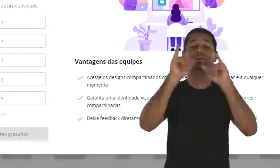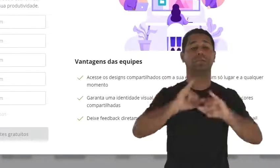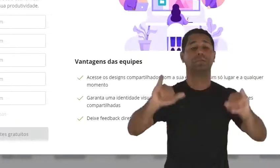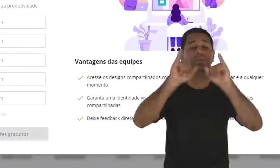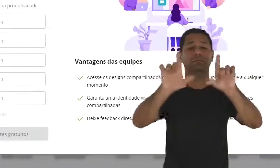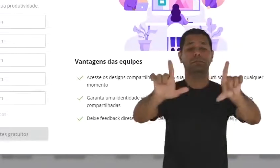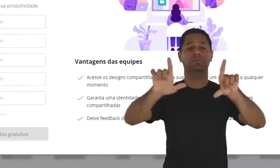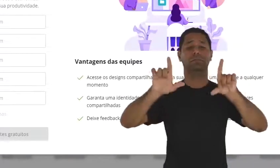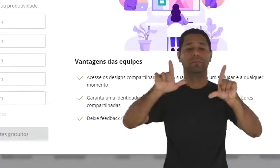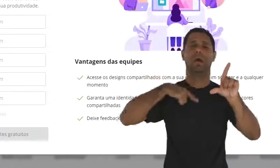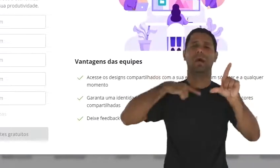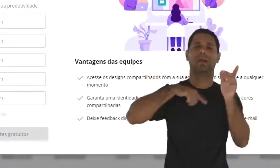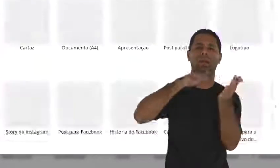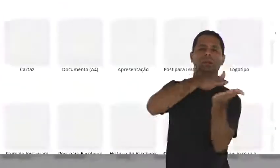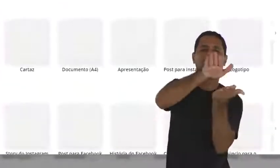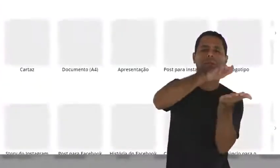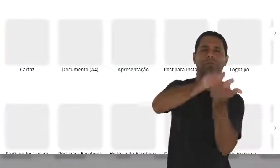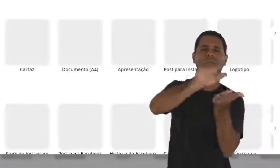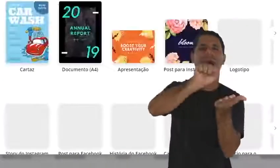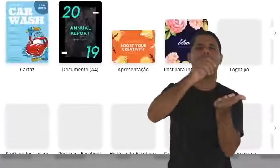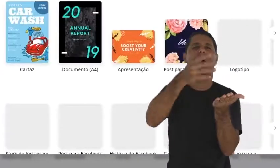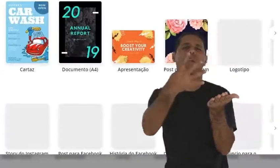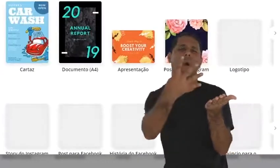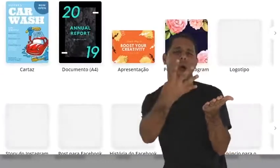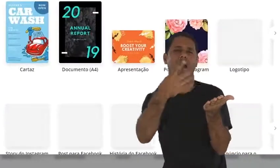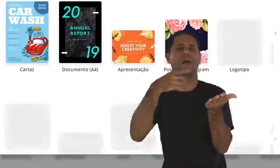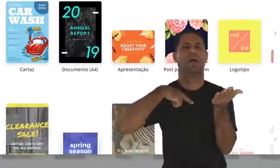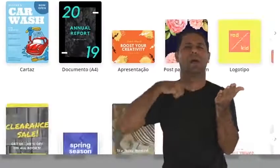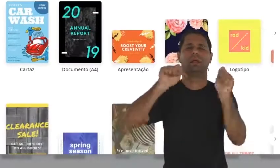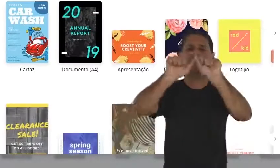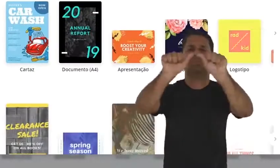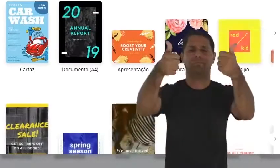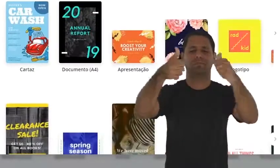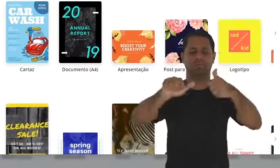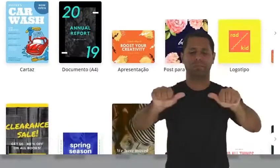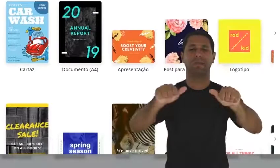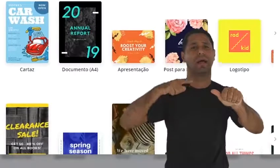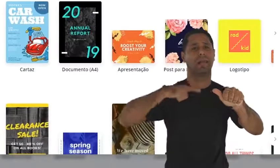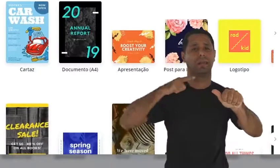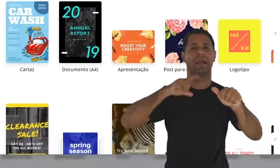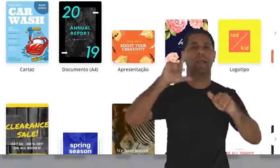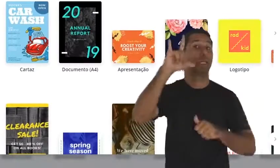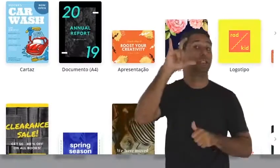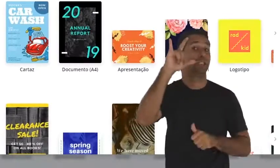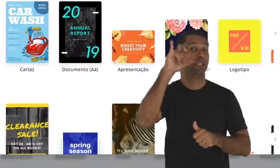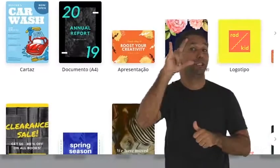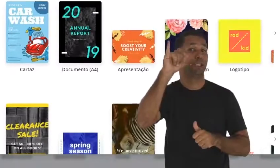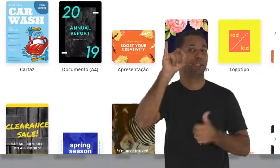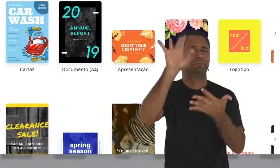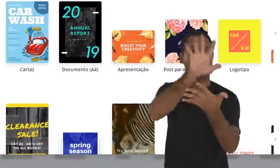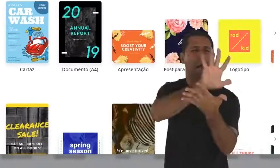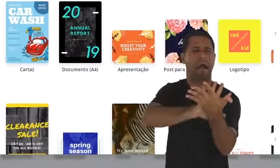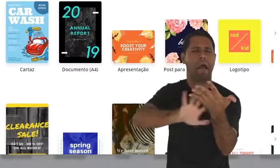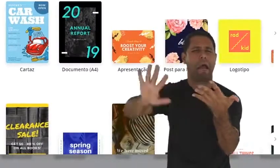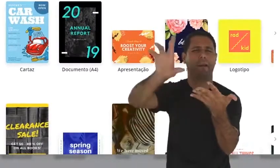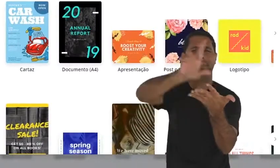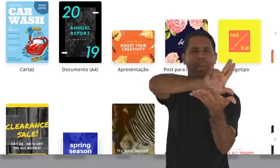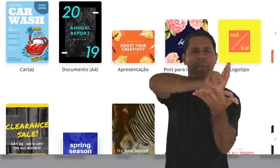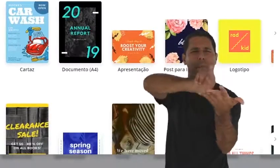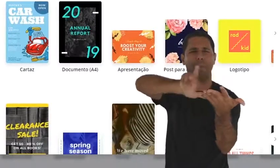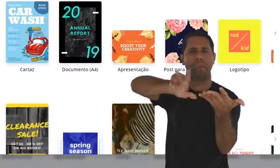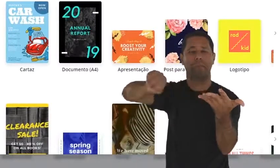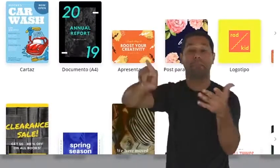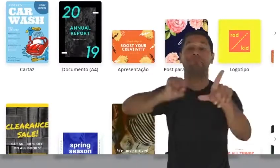infográfico, cartaz, documentos A4, posts para Instagram, logotipos. Então